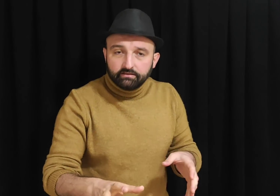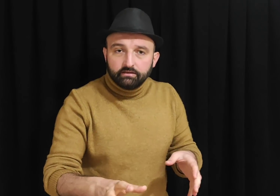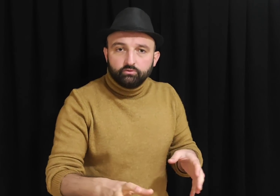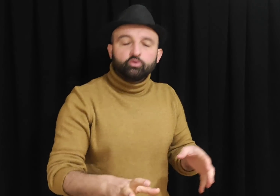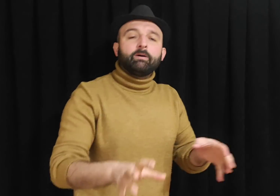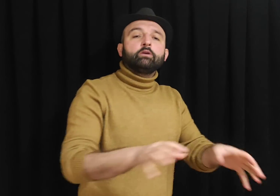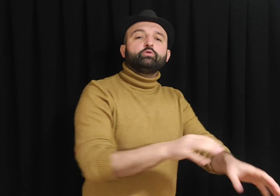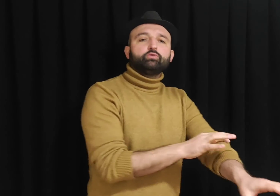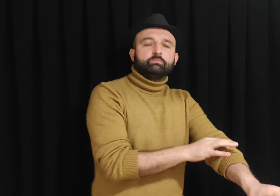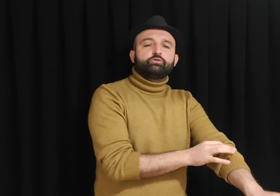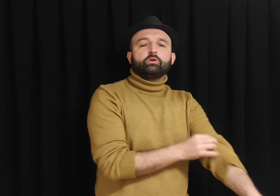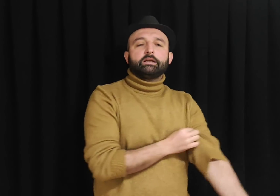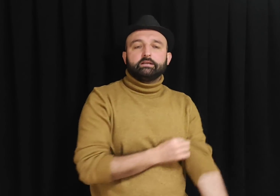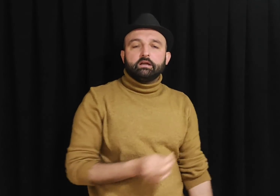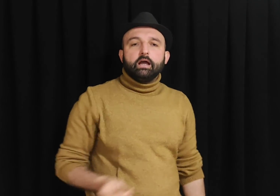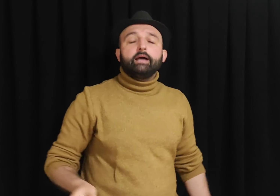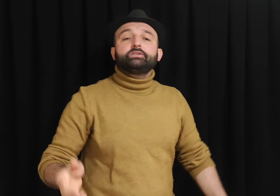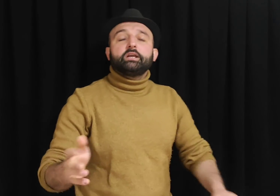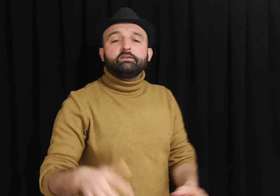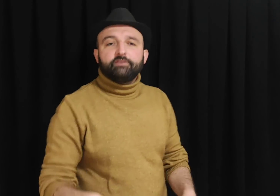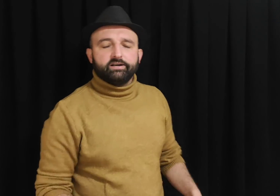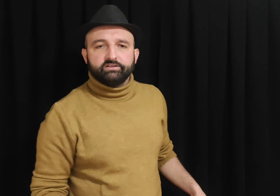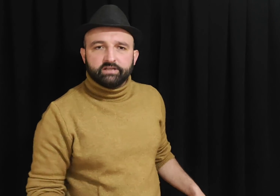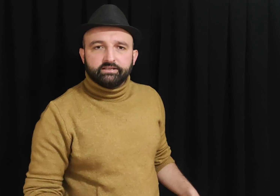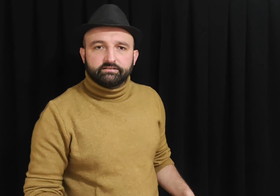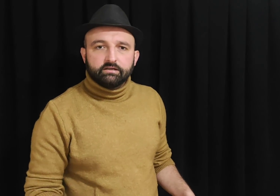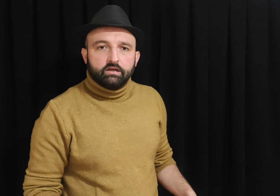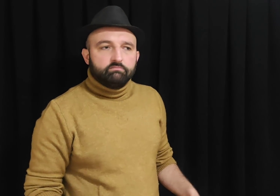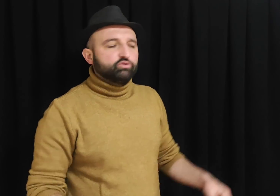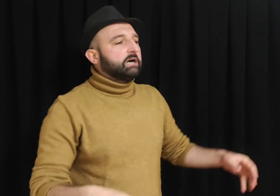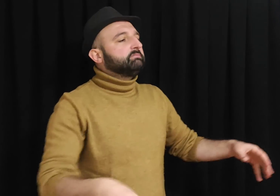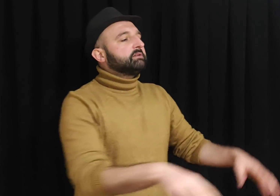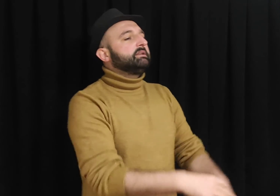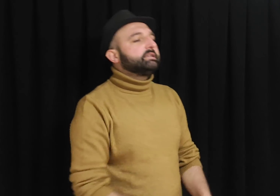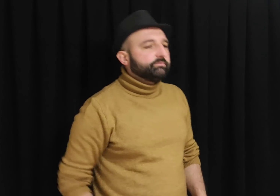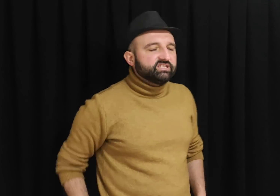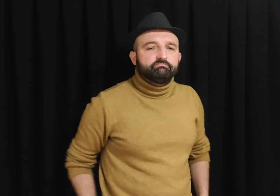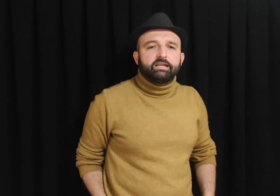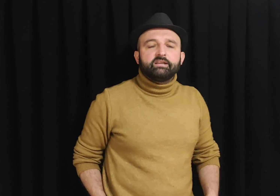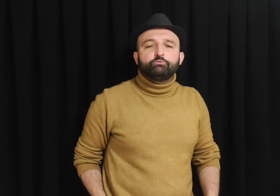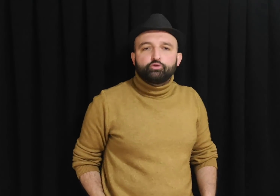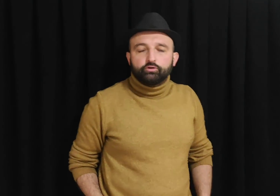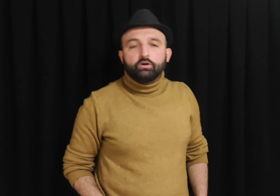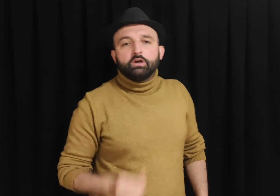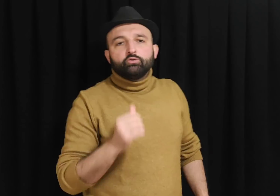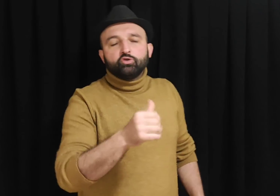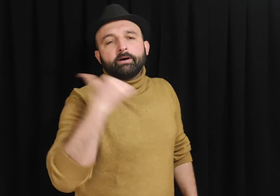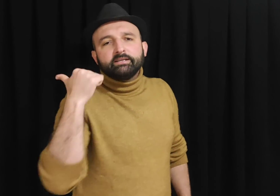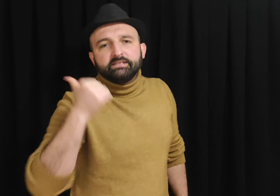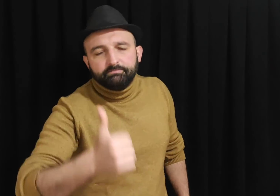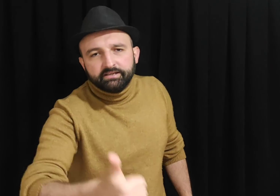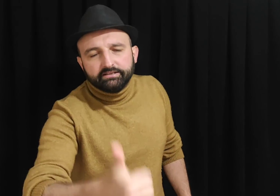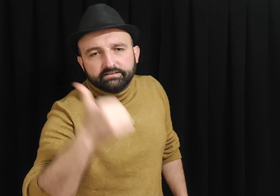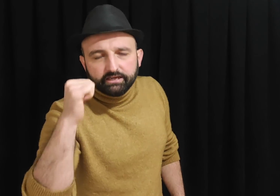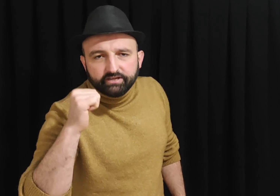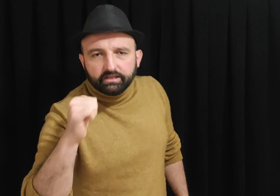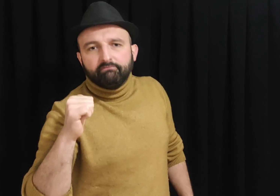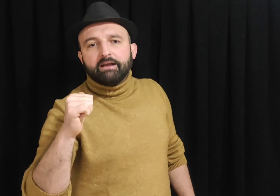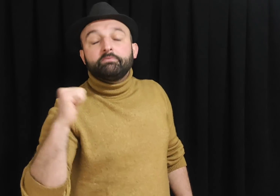Numan Kurtulmuş söyledi. Her şeyin farkındayız. Bu zamlar milletimizin belini büküyor. Numan'ı disipline sevk eden var mı?